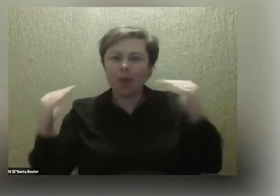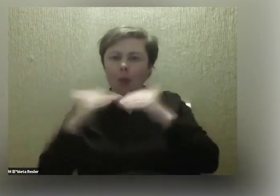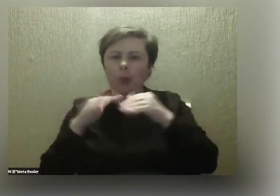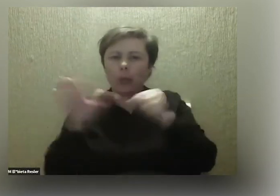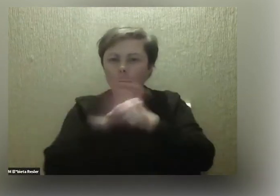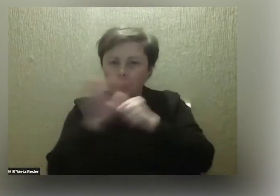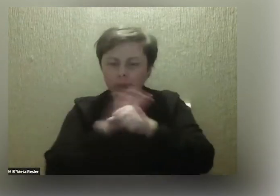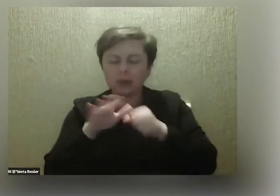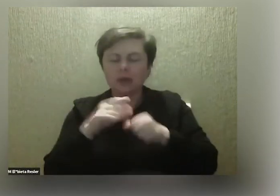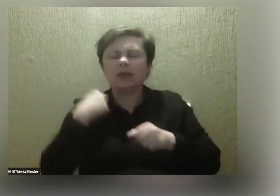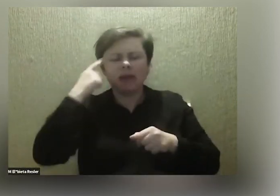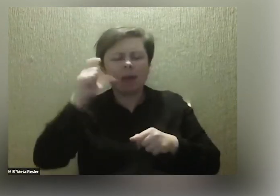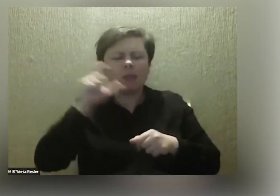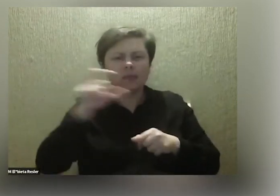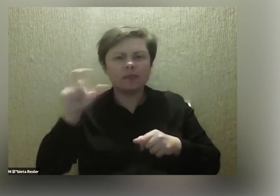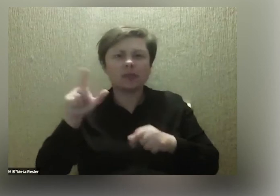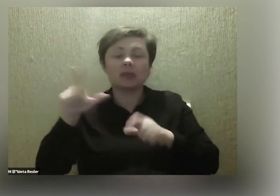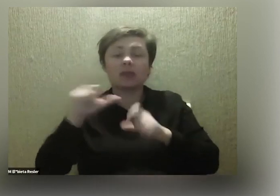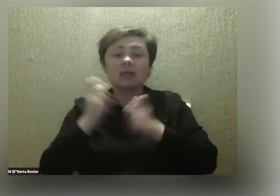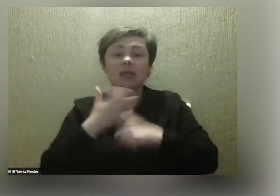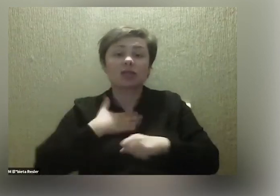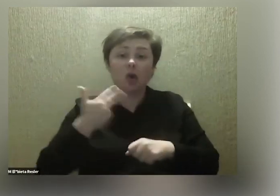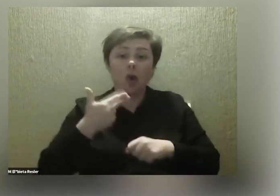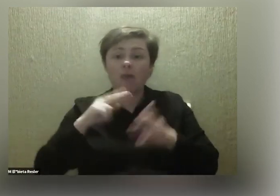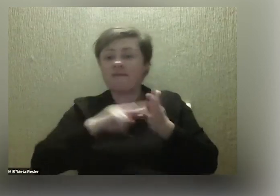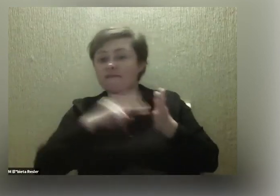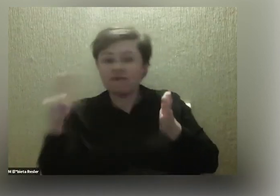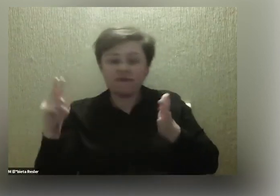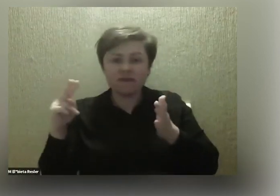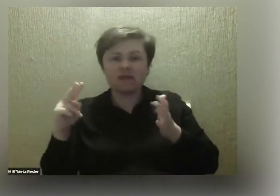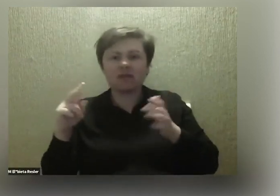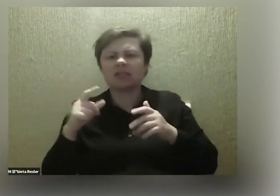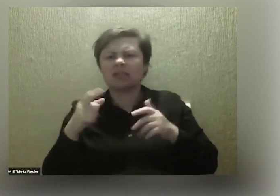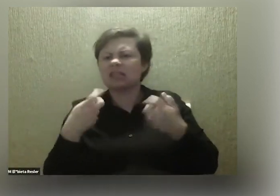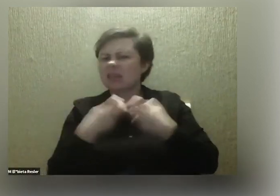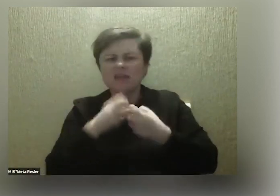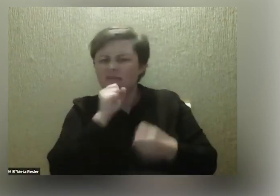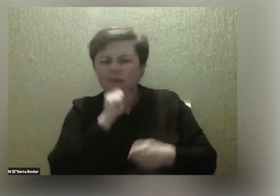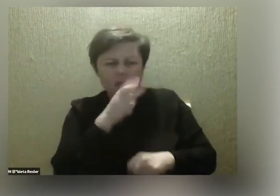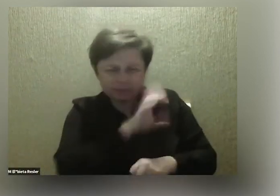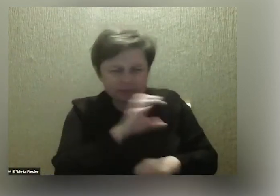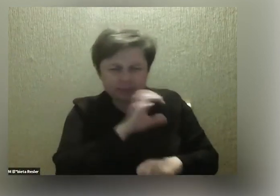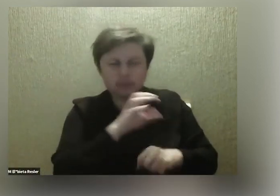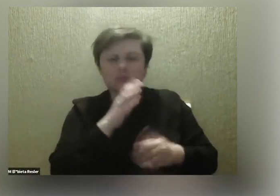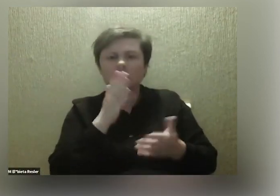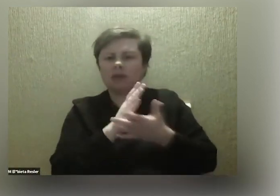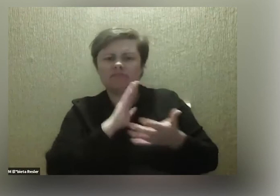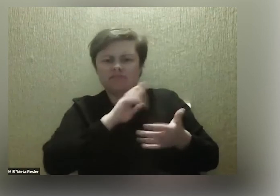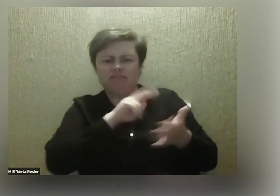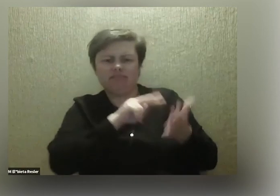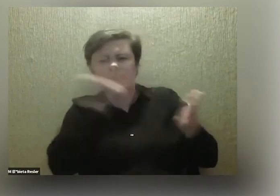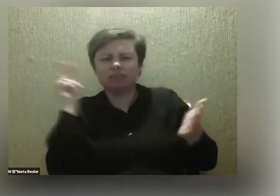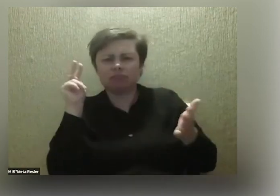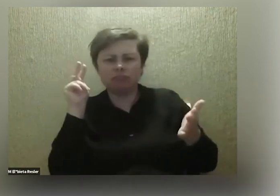I pamiętam jeszcze czas, kiedy Witek co weekend wyłączał się absolutnie totalnie z internetu. Kiedy on po prostu był offline na wszystkich